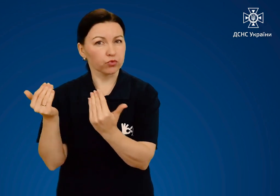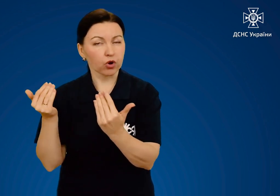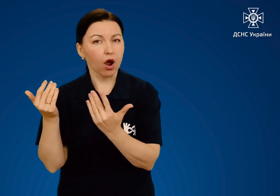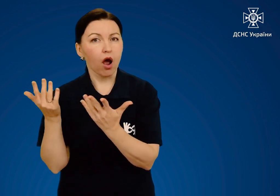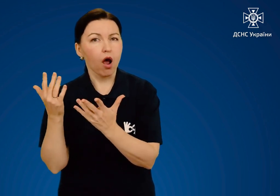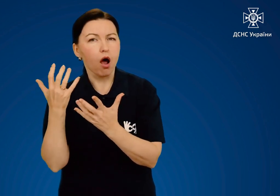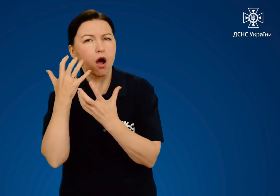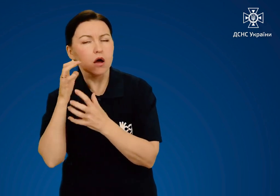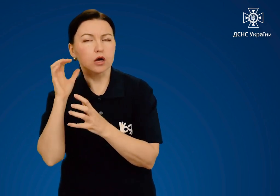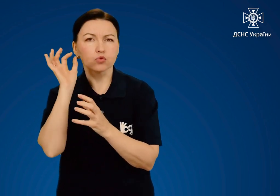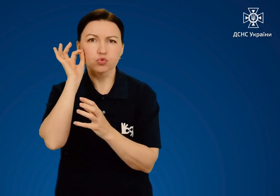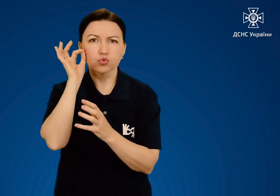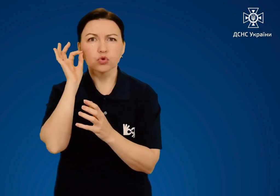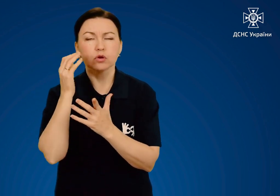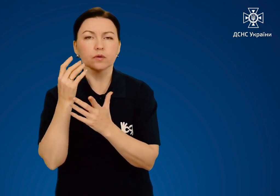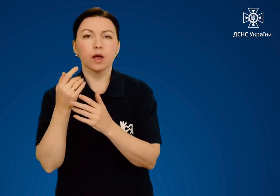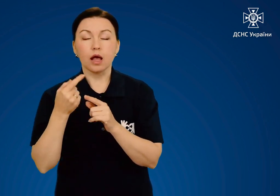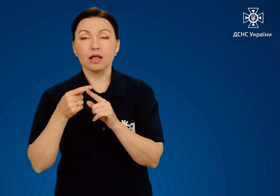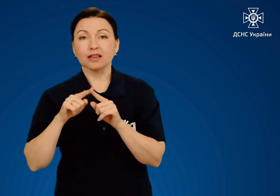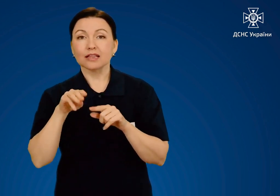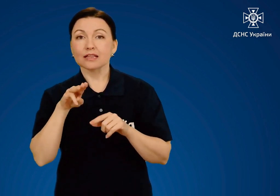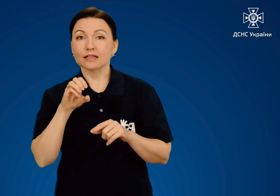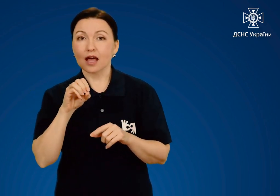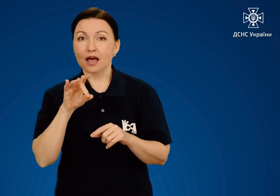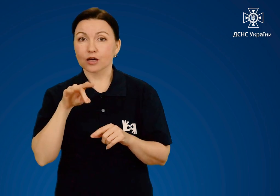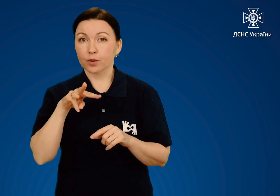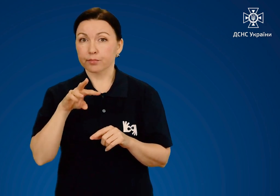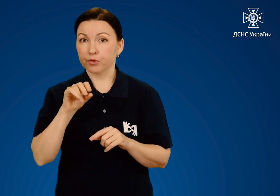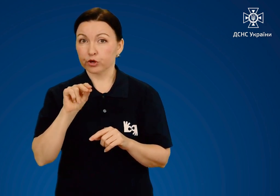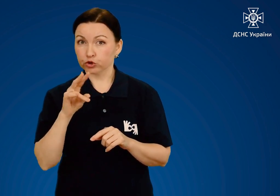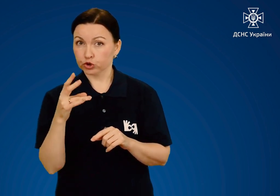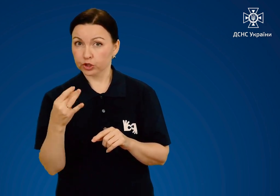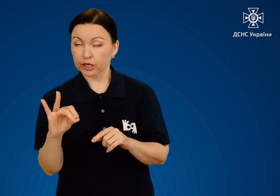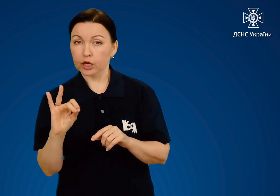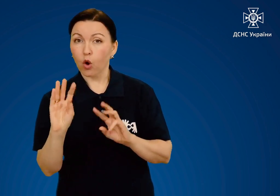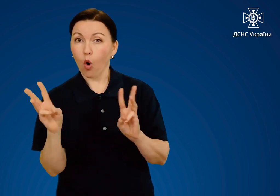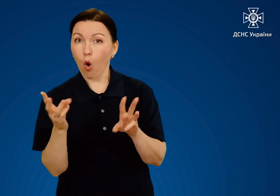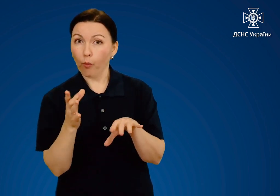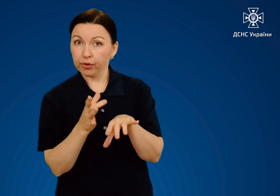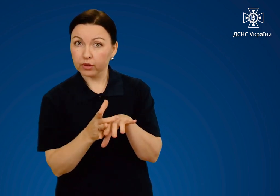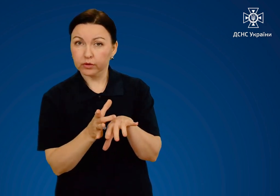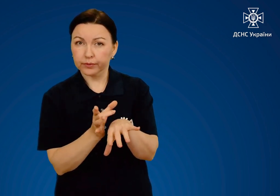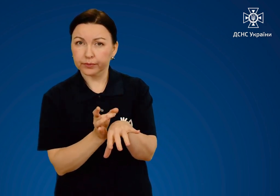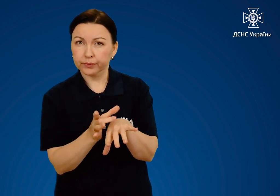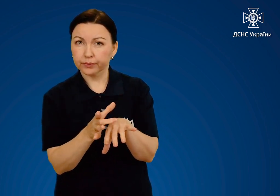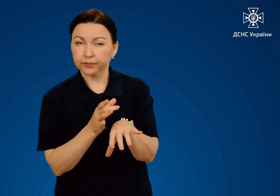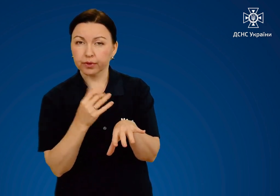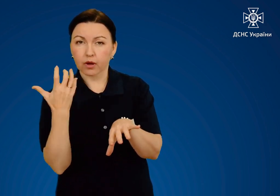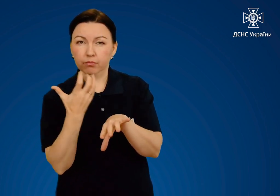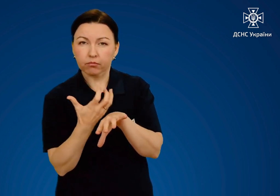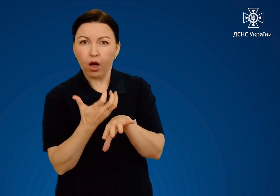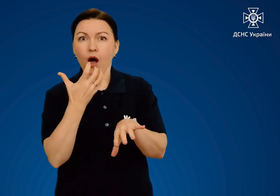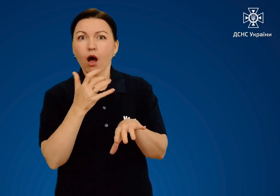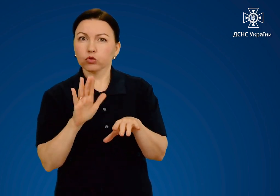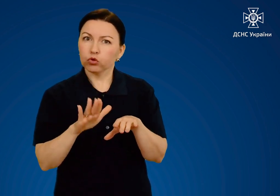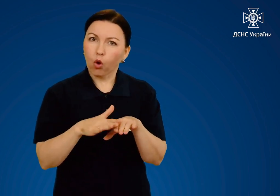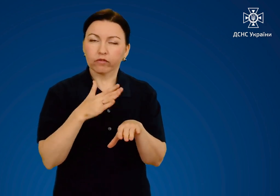ушкоджувального агенту при термічних опіках його обсягу, часу і площі контакту з